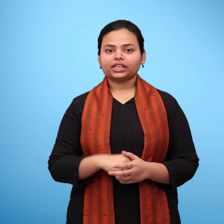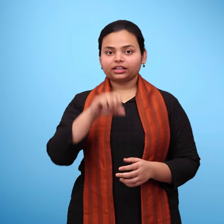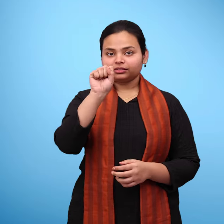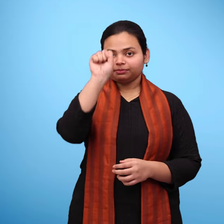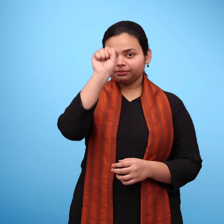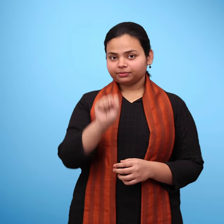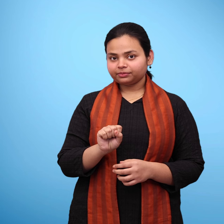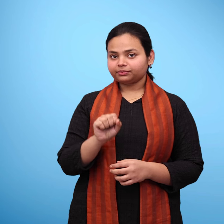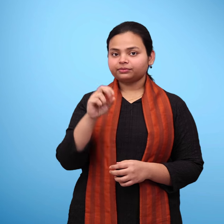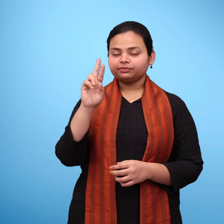सारंगी